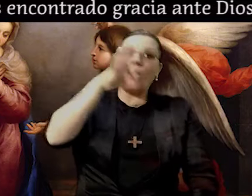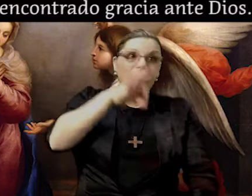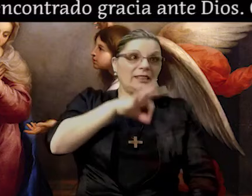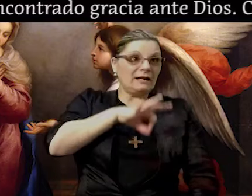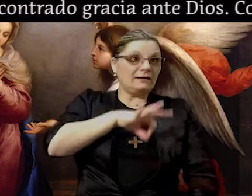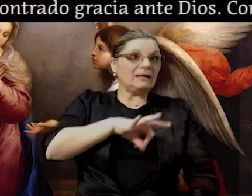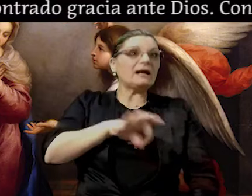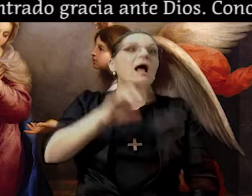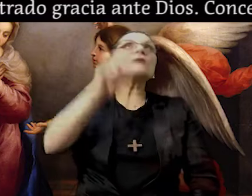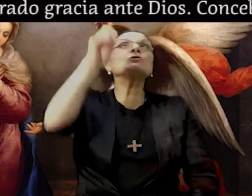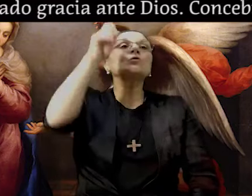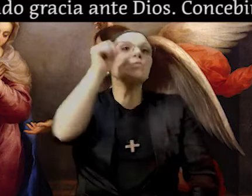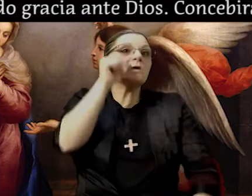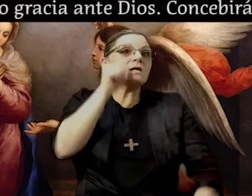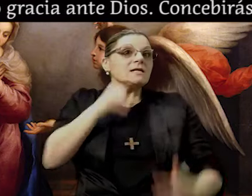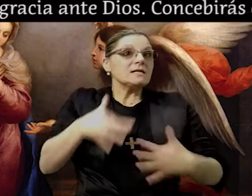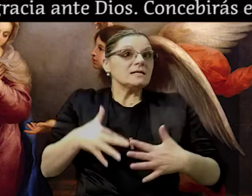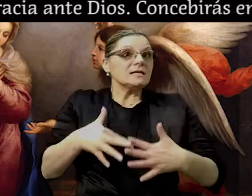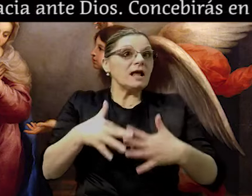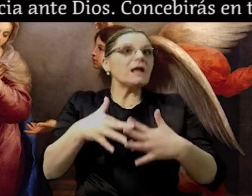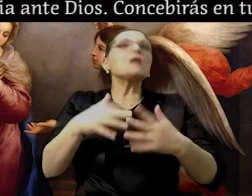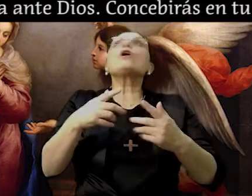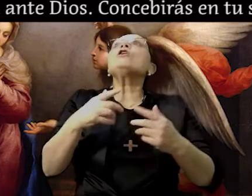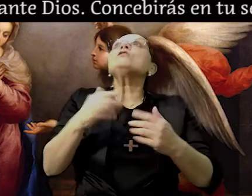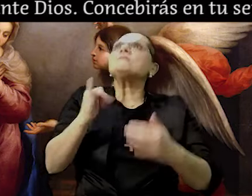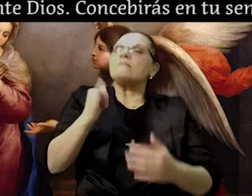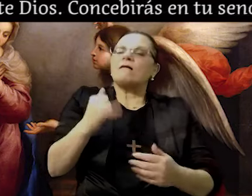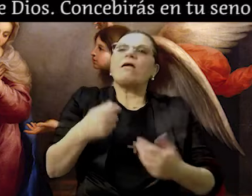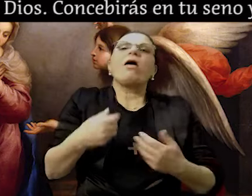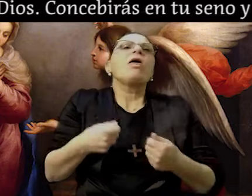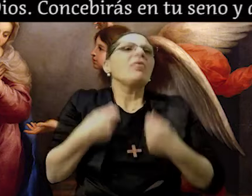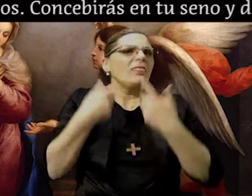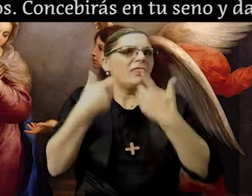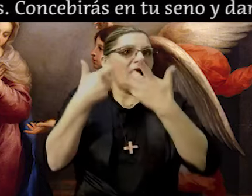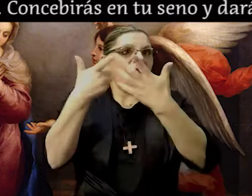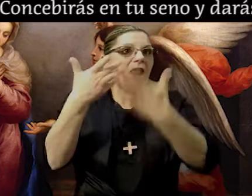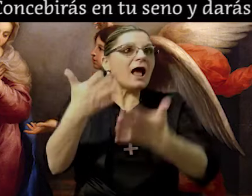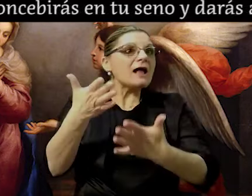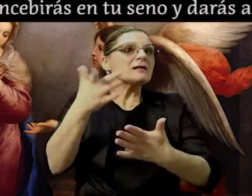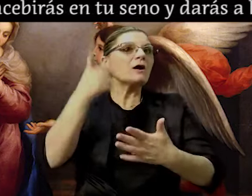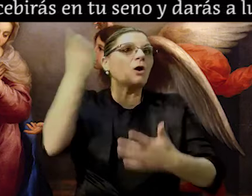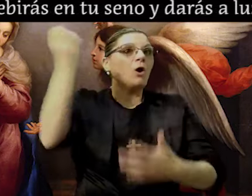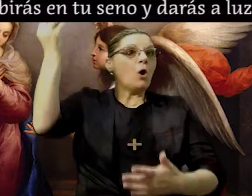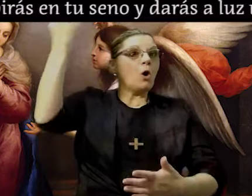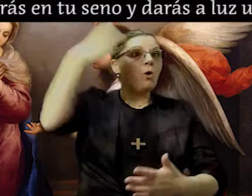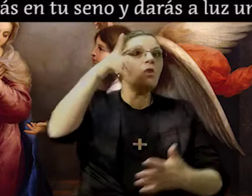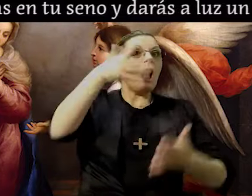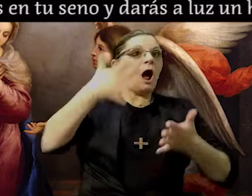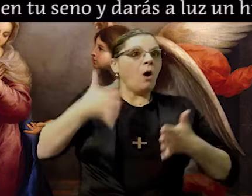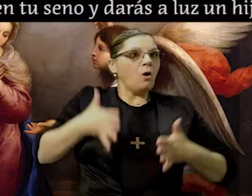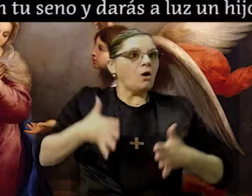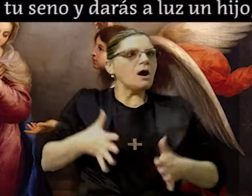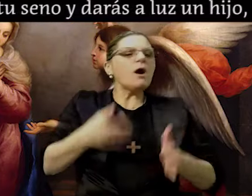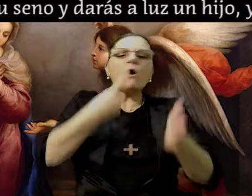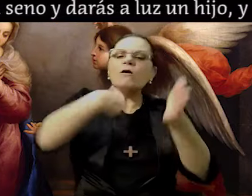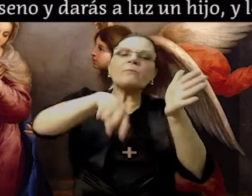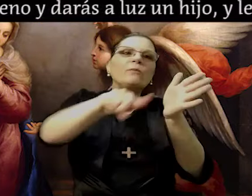Dios, concebirás en tu seno y darás a luz a un hijo y le pondrás por nombre